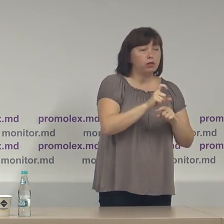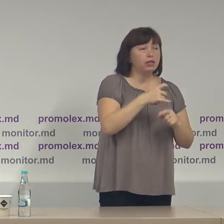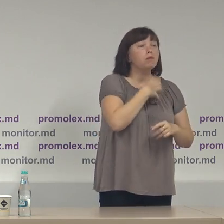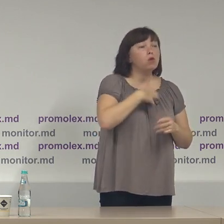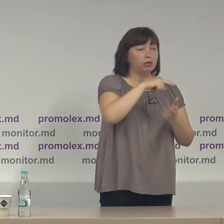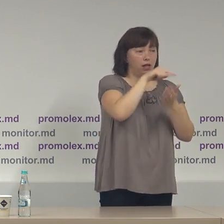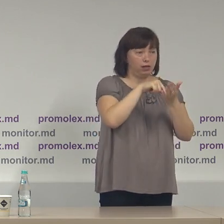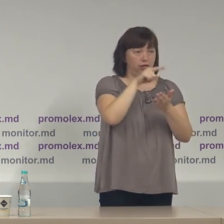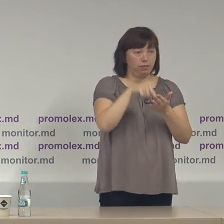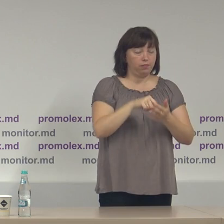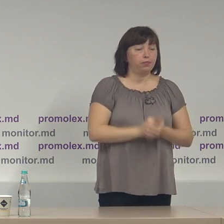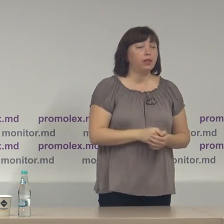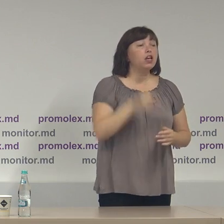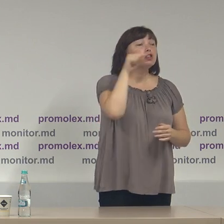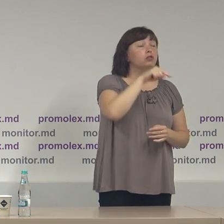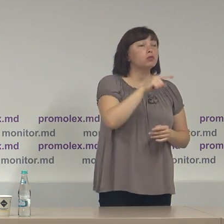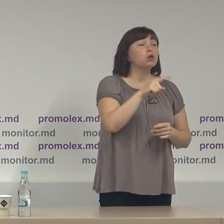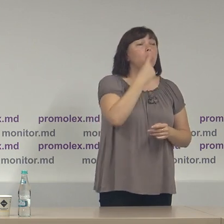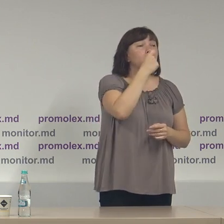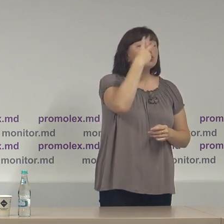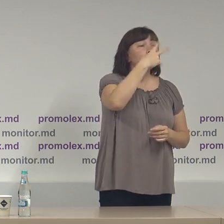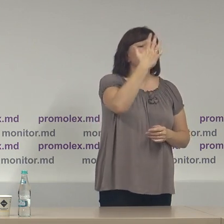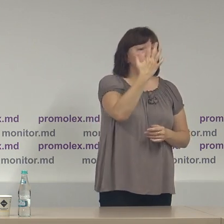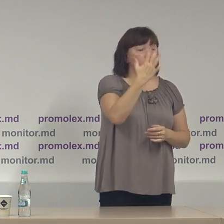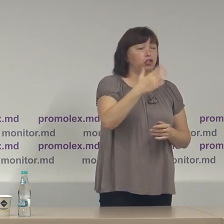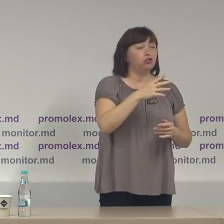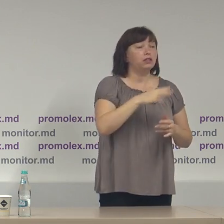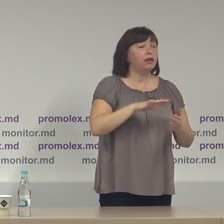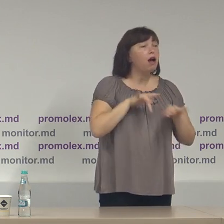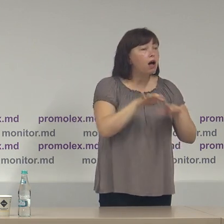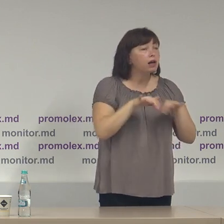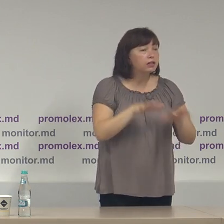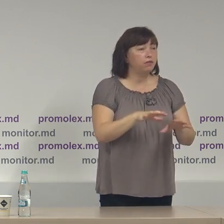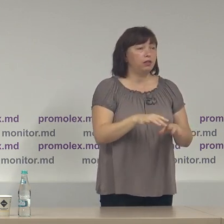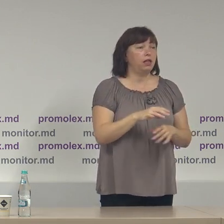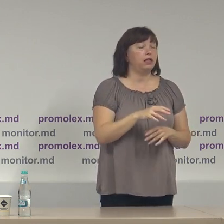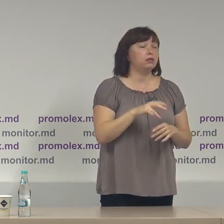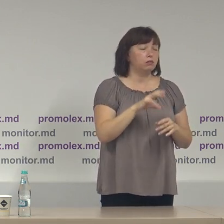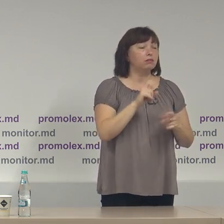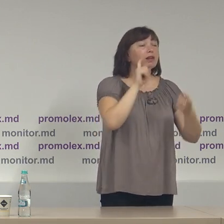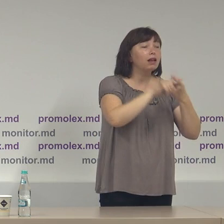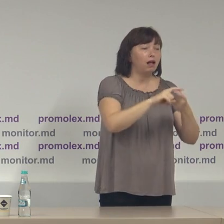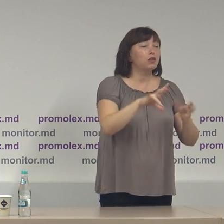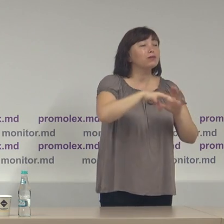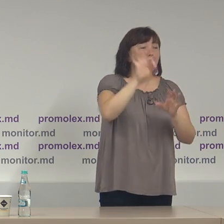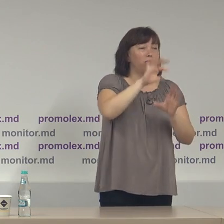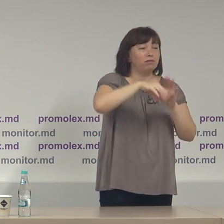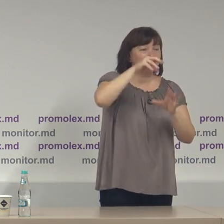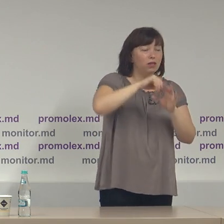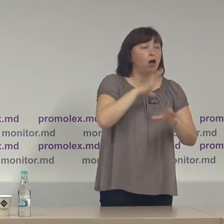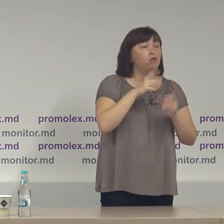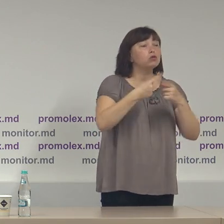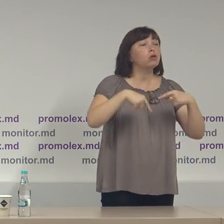ce au puțin 125 de activități cu impact electoral au fost